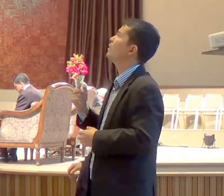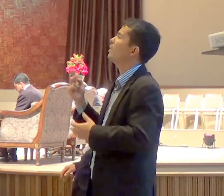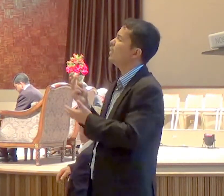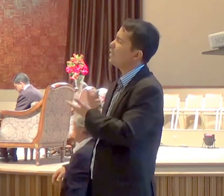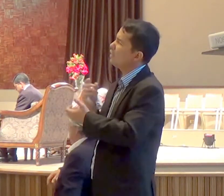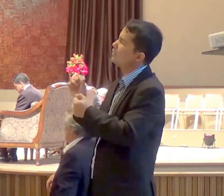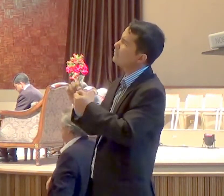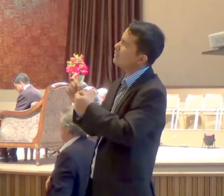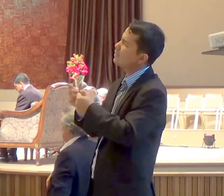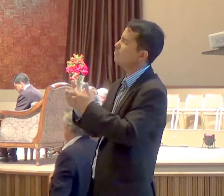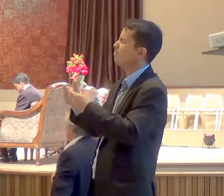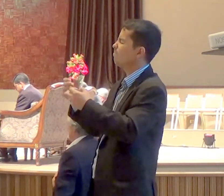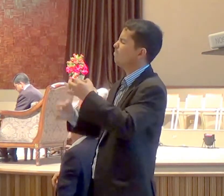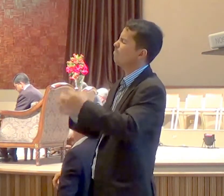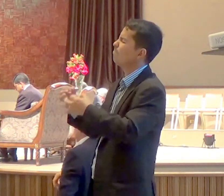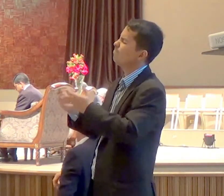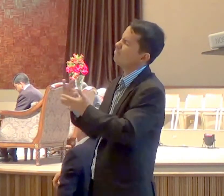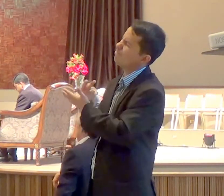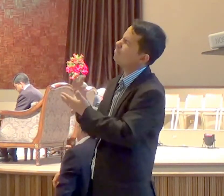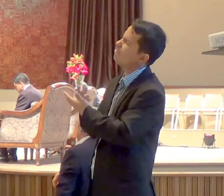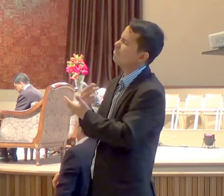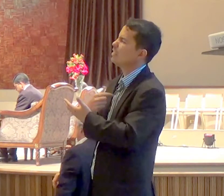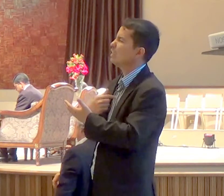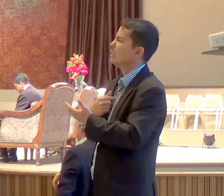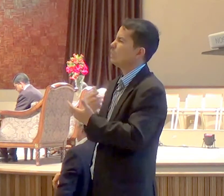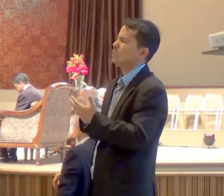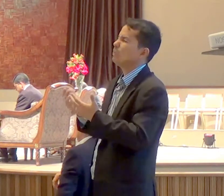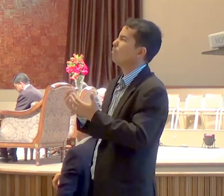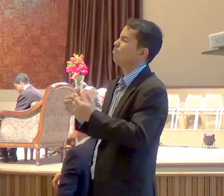justiça, são como trapos, de imundice,